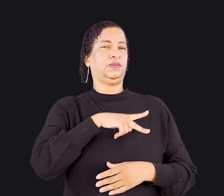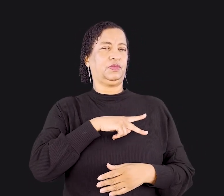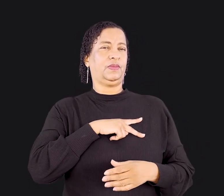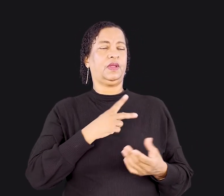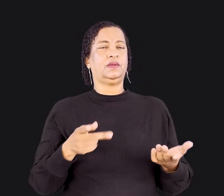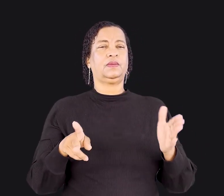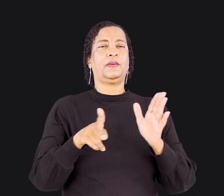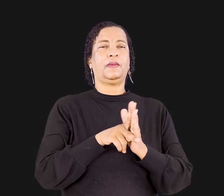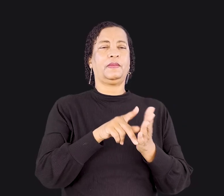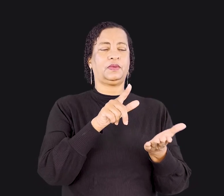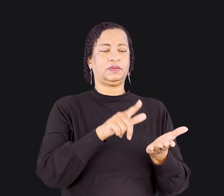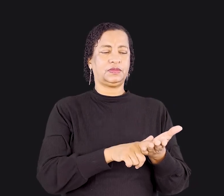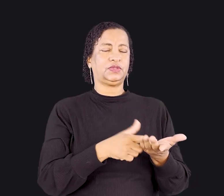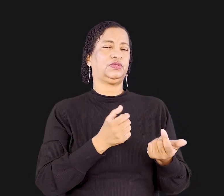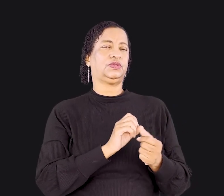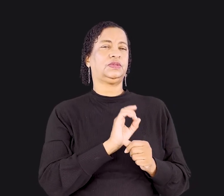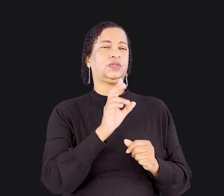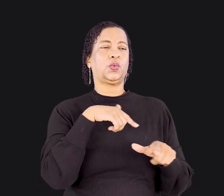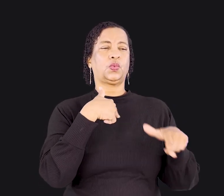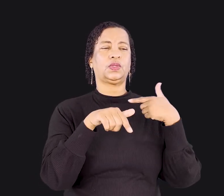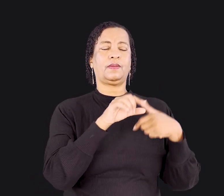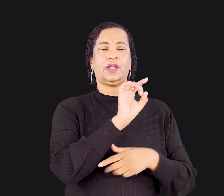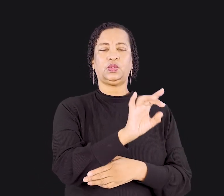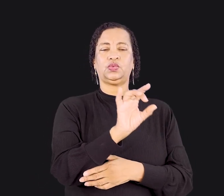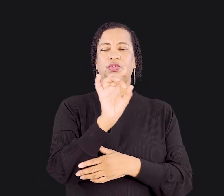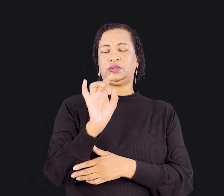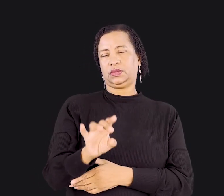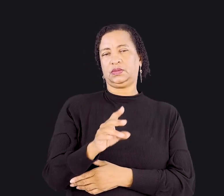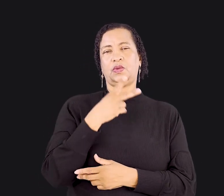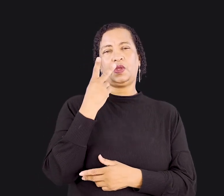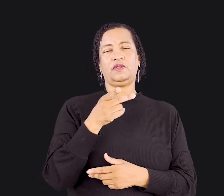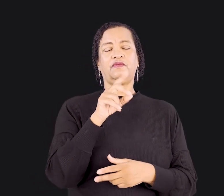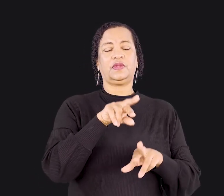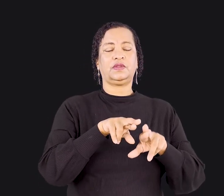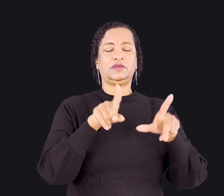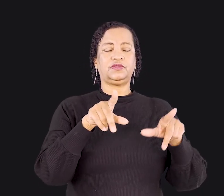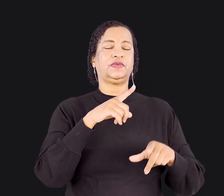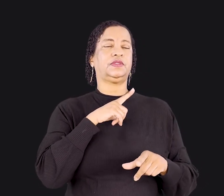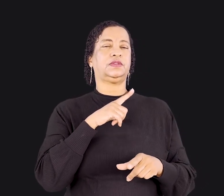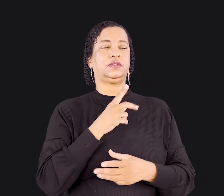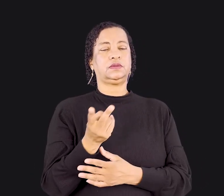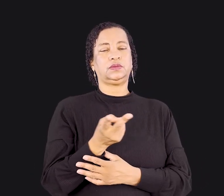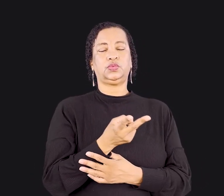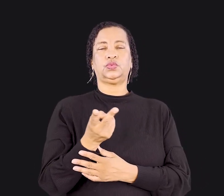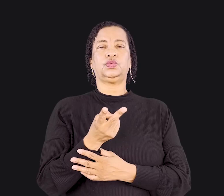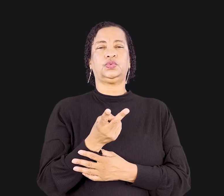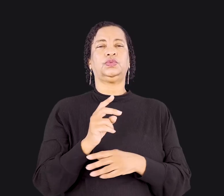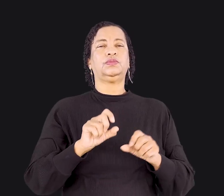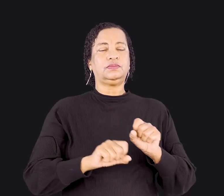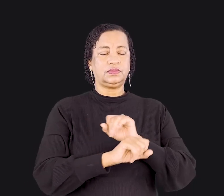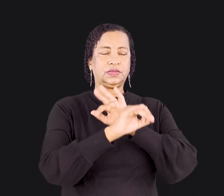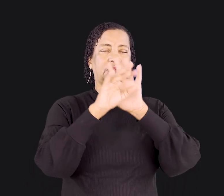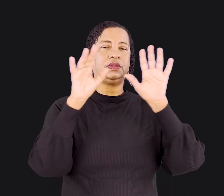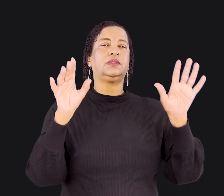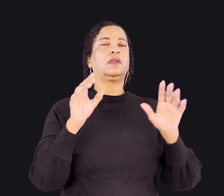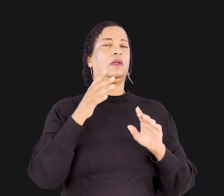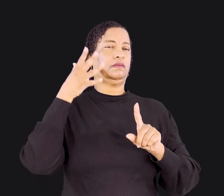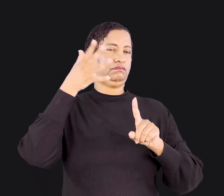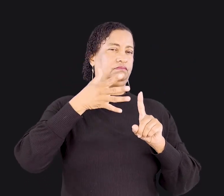do papel nem das funções de cada um. ele ressalta a diferença que há entre os dois. Isso está claro no seu discurso. Além da